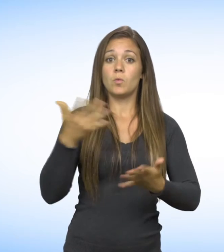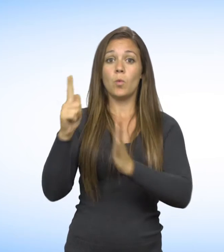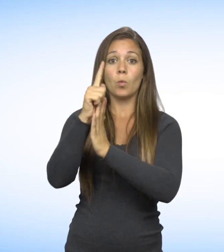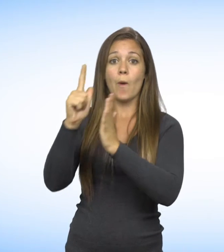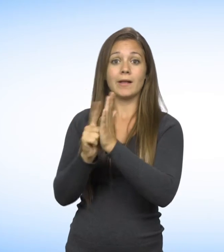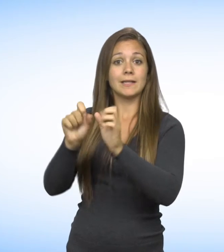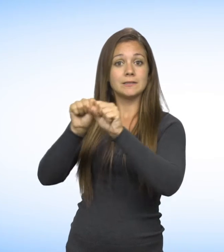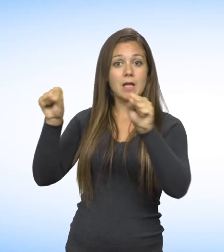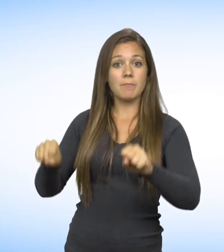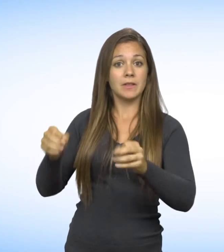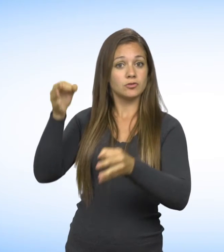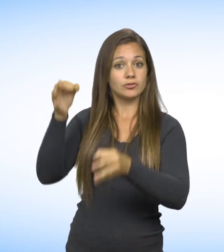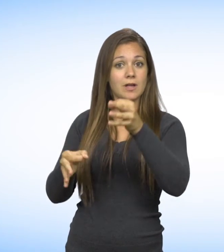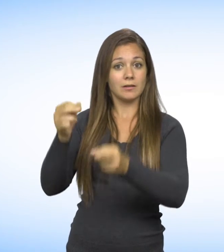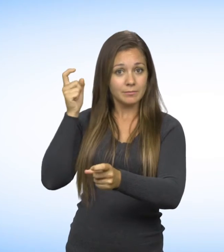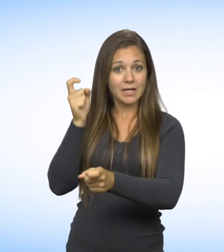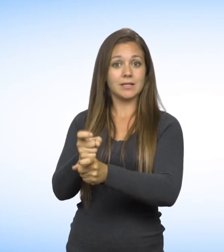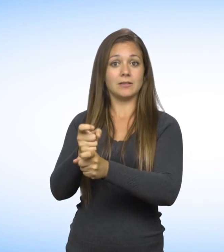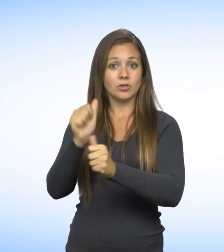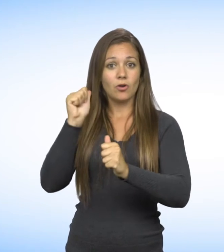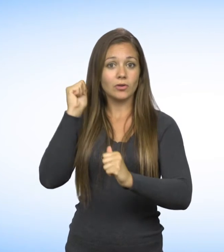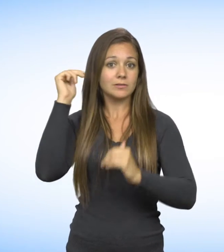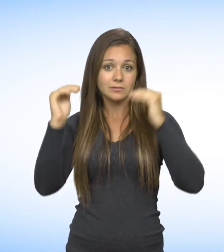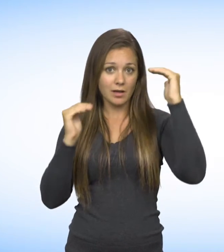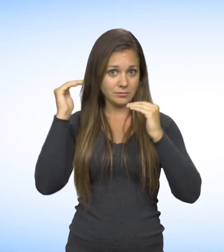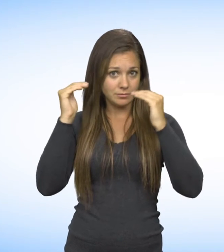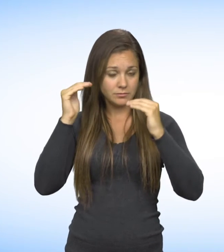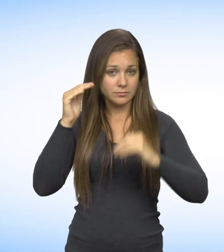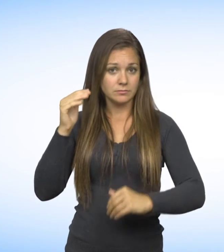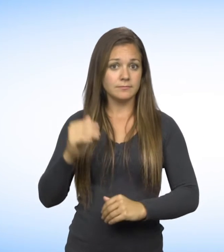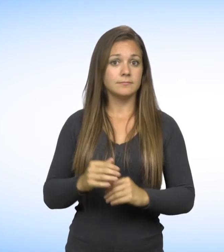ou de la Loi sur le système de justice pénale pour les adolescents,